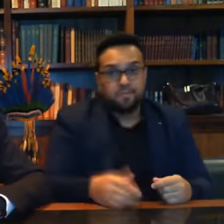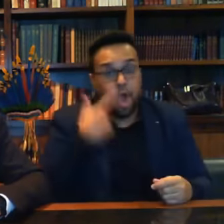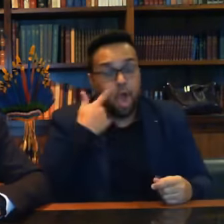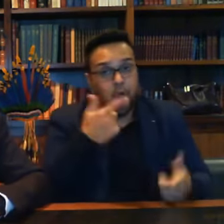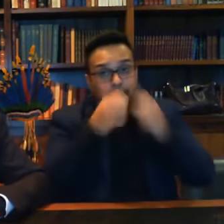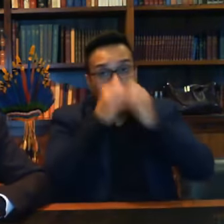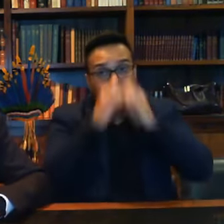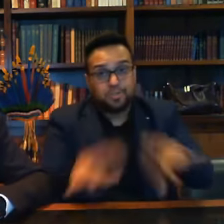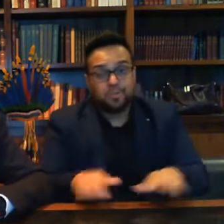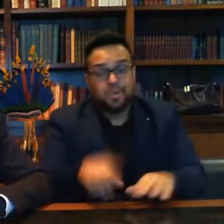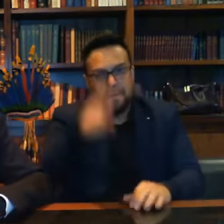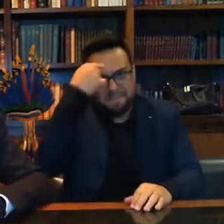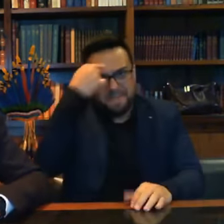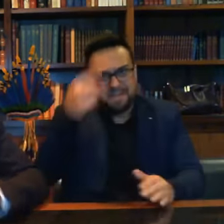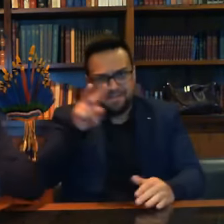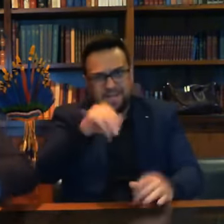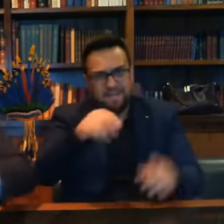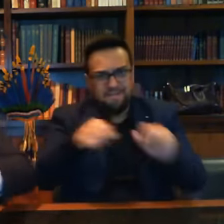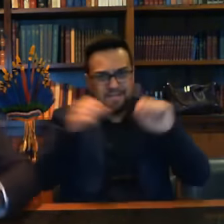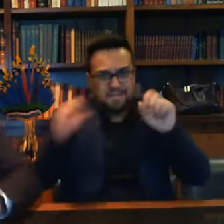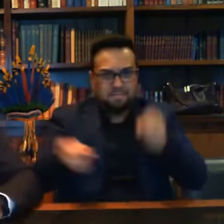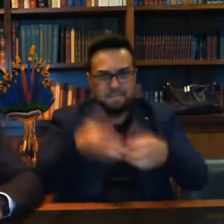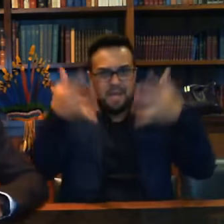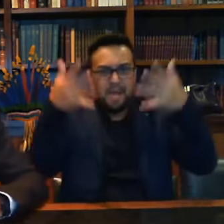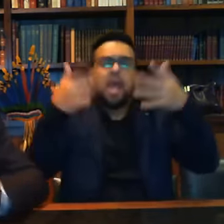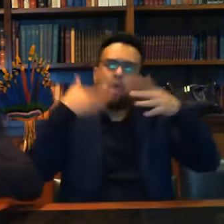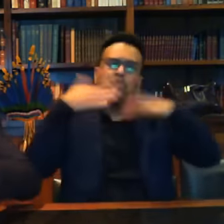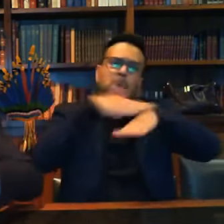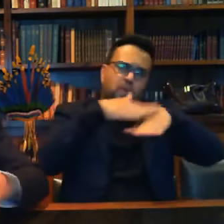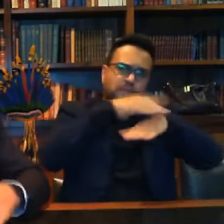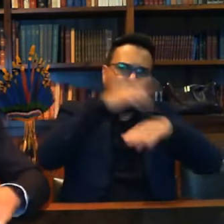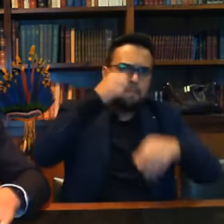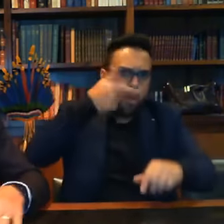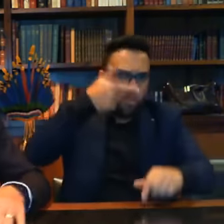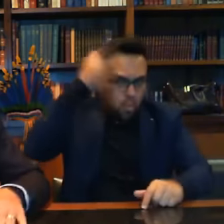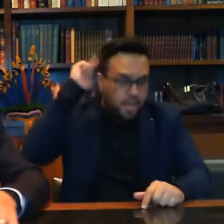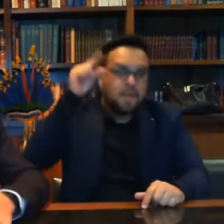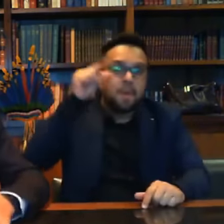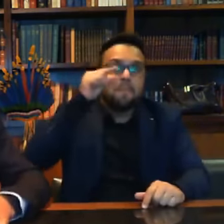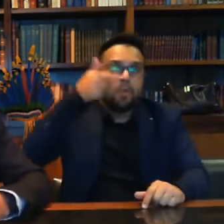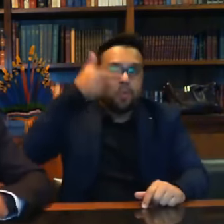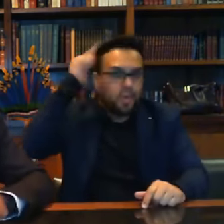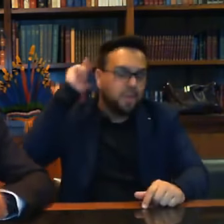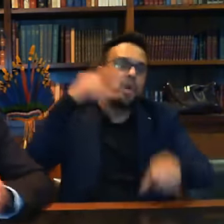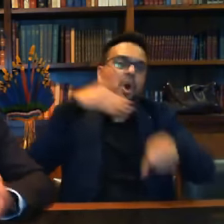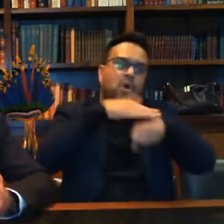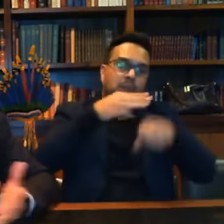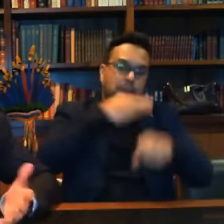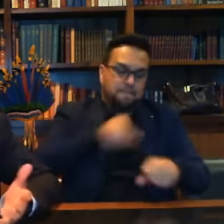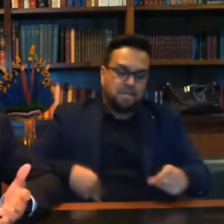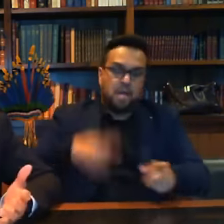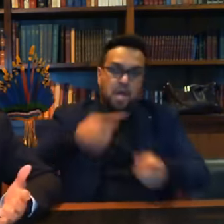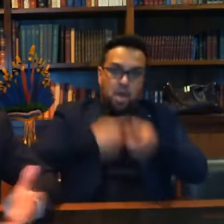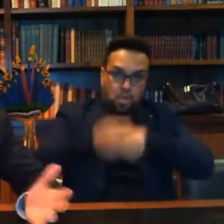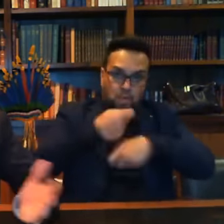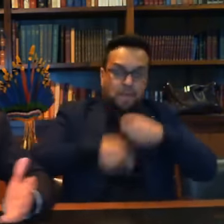Quero que a Góte faça milagre? Tenho conversado com o Paulo Guedes muito sobre esse assunto. Algumas medidas estão sendo tomadas para combater a